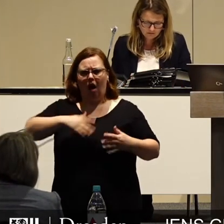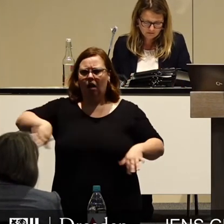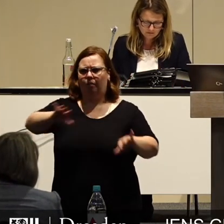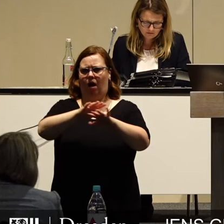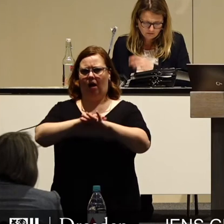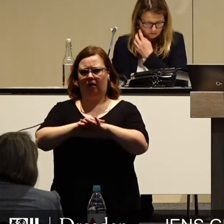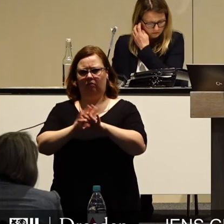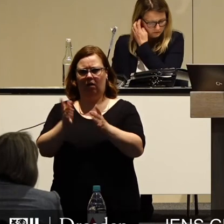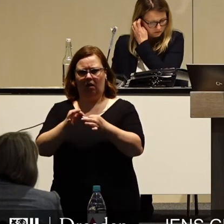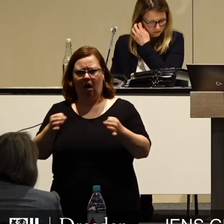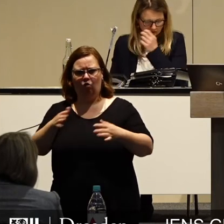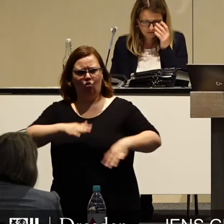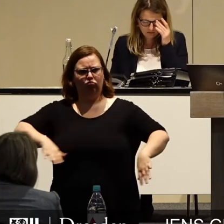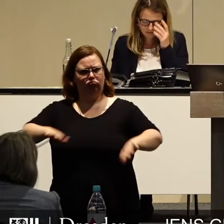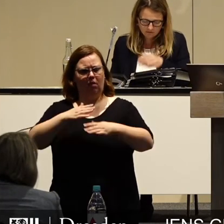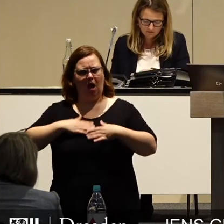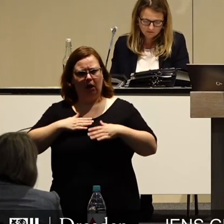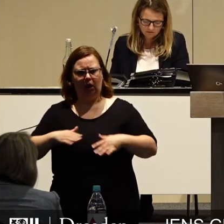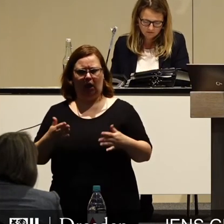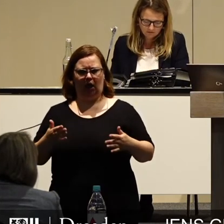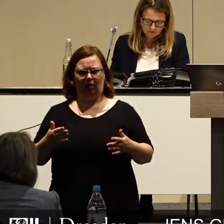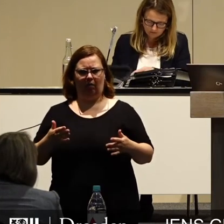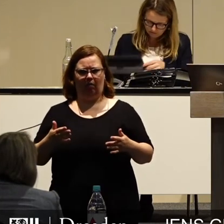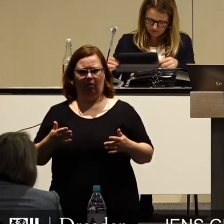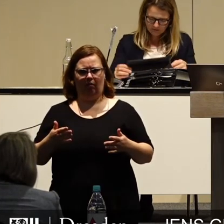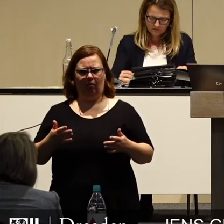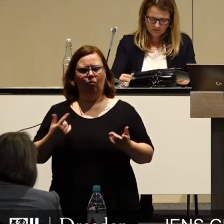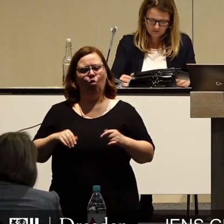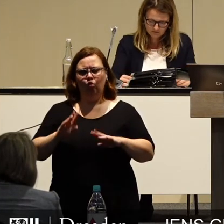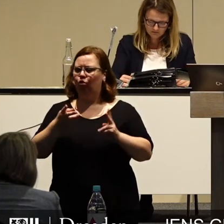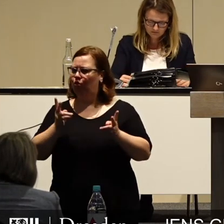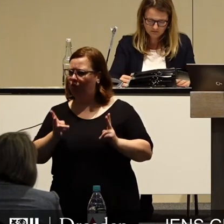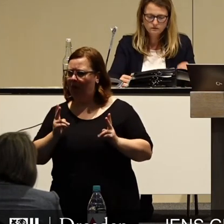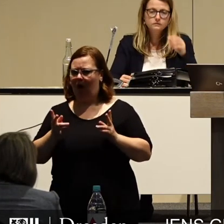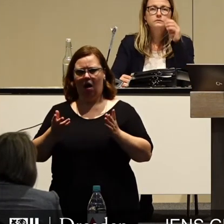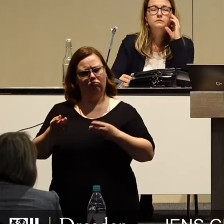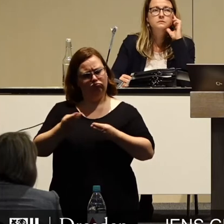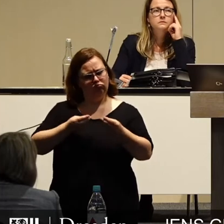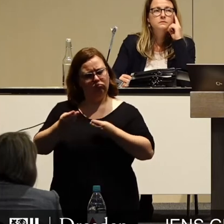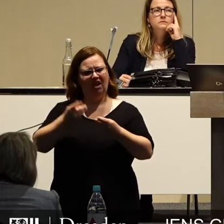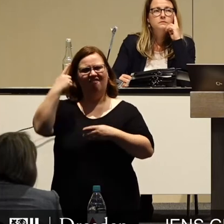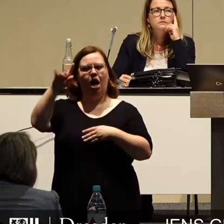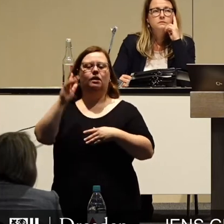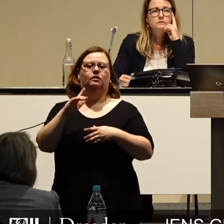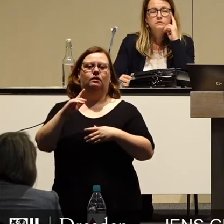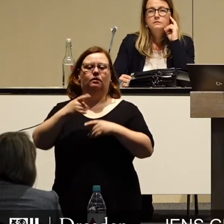der Tagung sehr angenehm. Dort wurde sehr sachlich über die schwierige bevorstehende